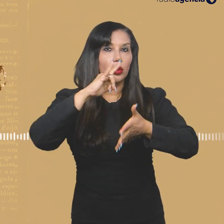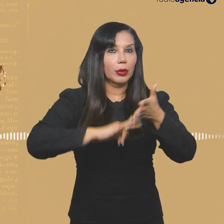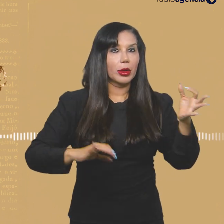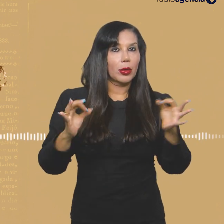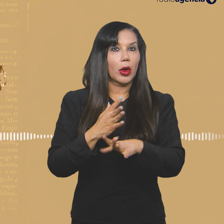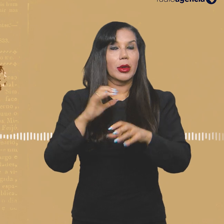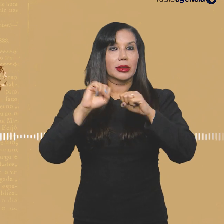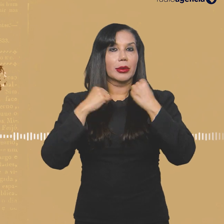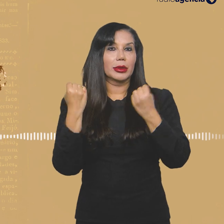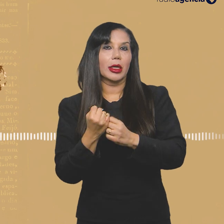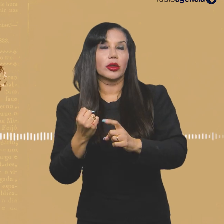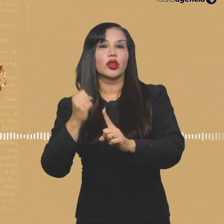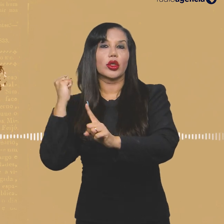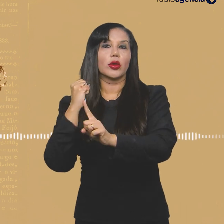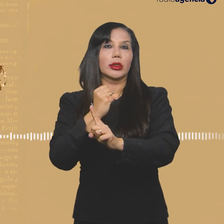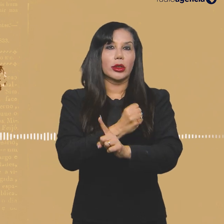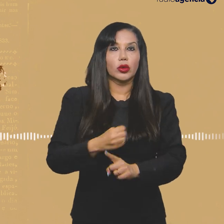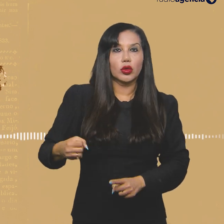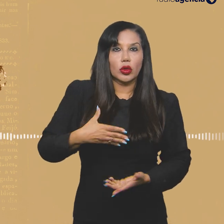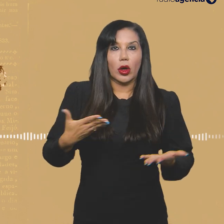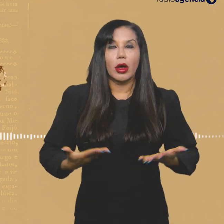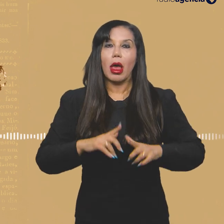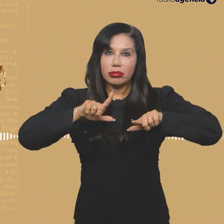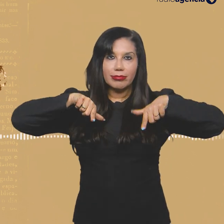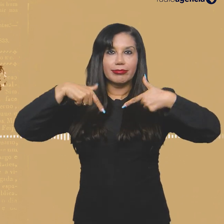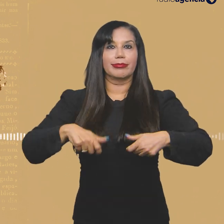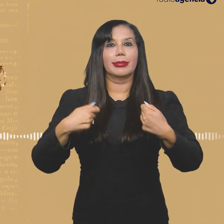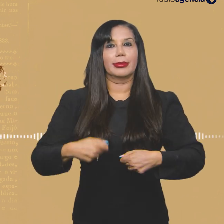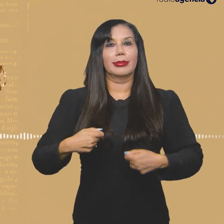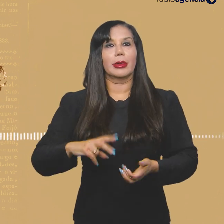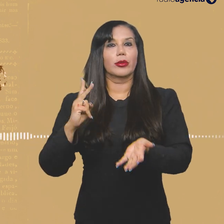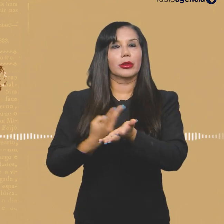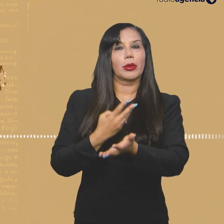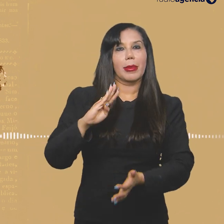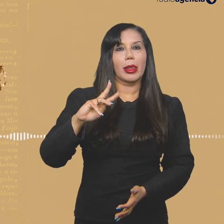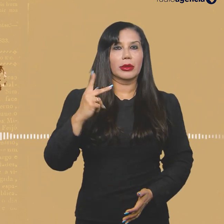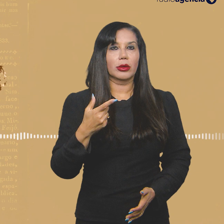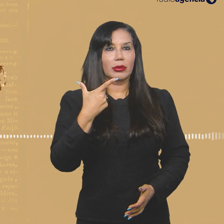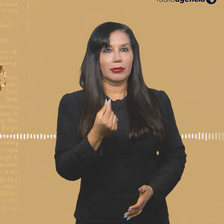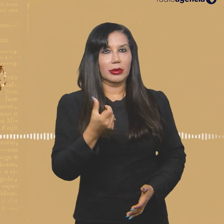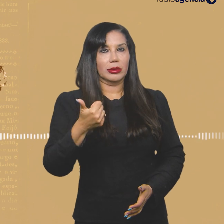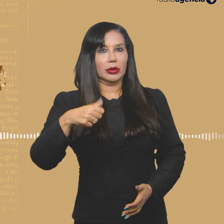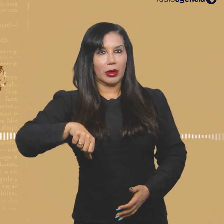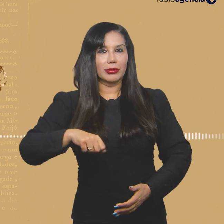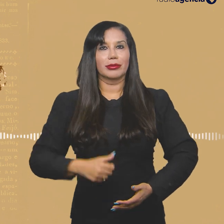lançado após o seminário Genocídios Contemporâneos Reagir é Preciso, que ocorreu em Belo Horizonte em 2019.